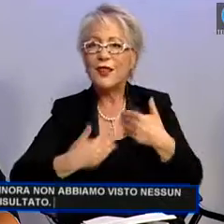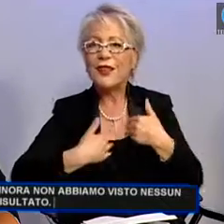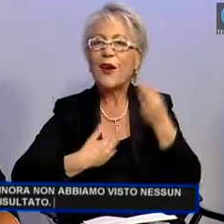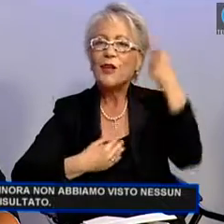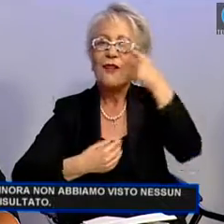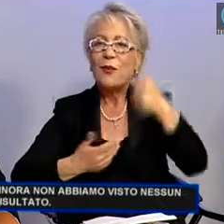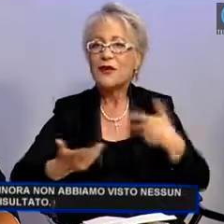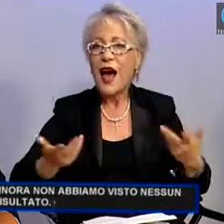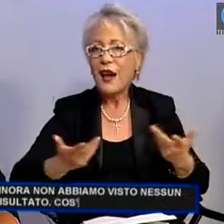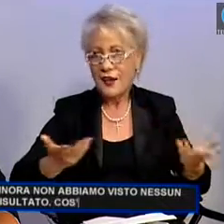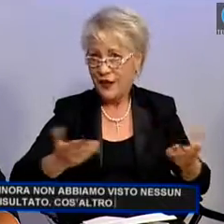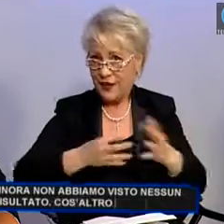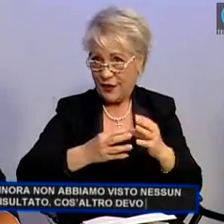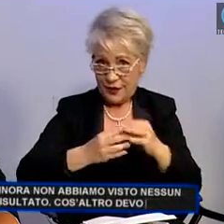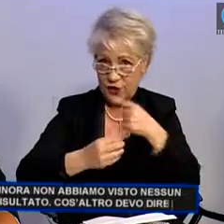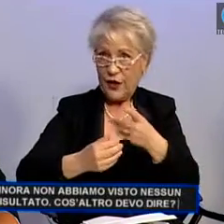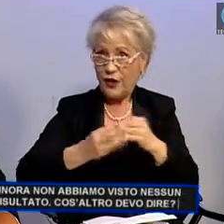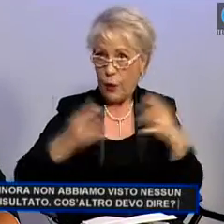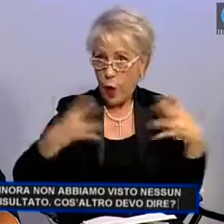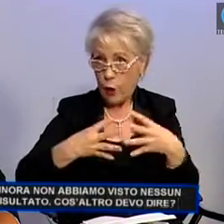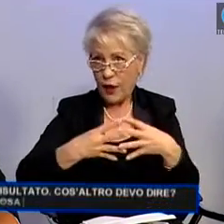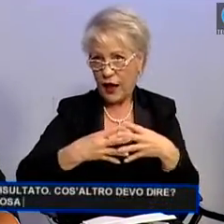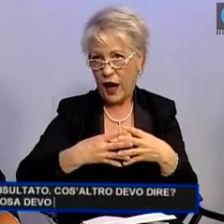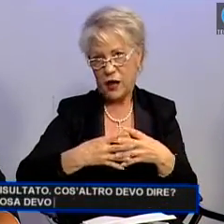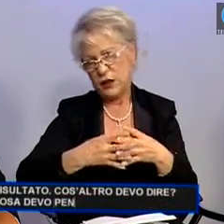Cos'altro devo dire? Cosa devo pensare?